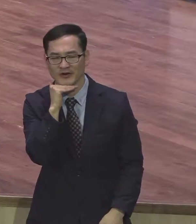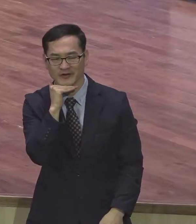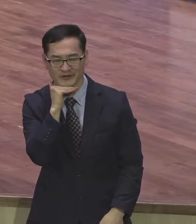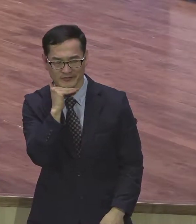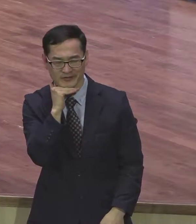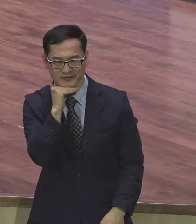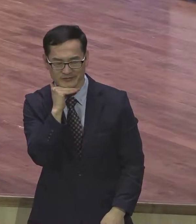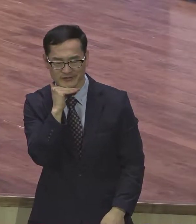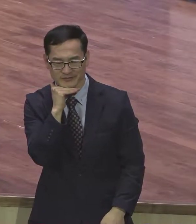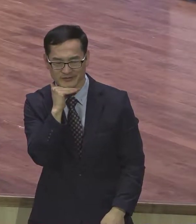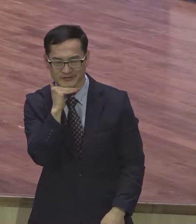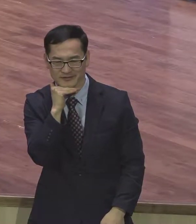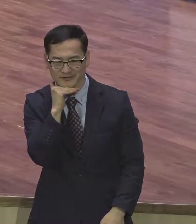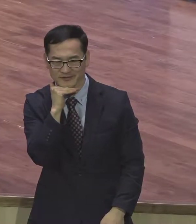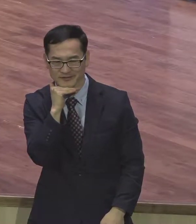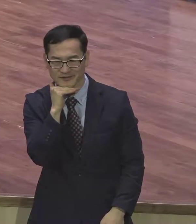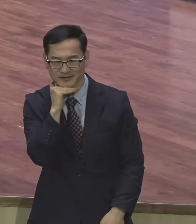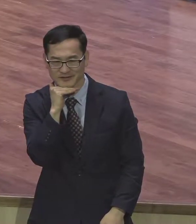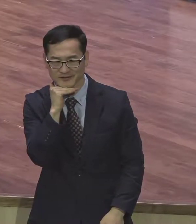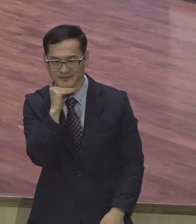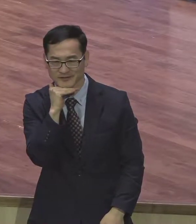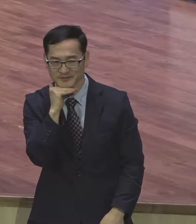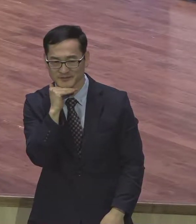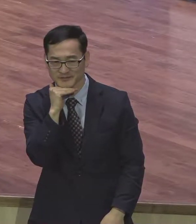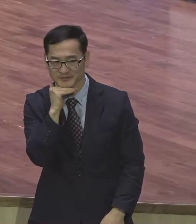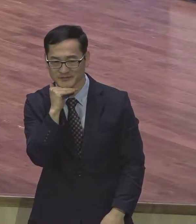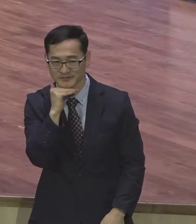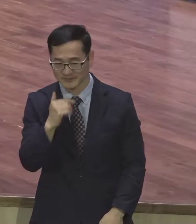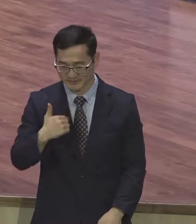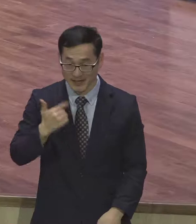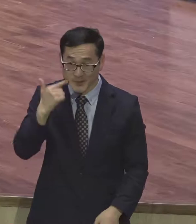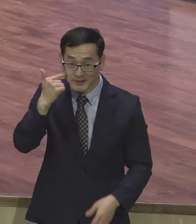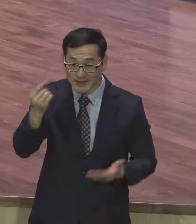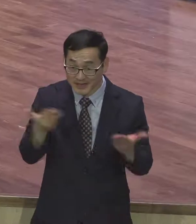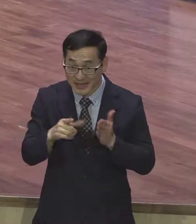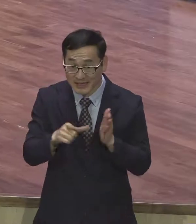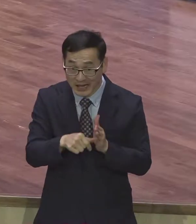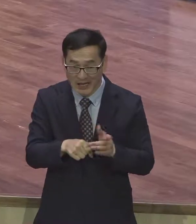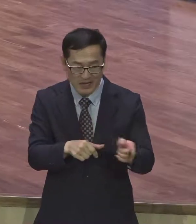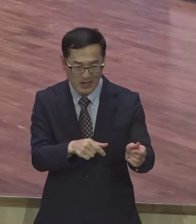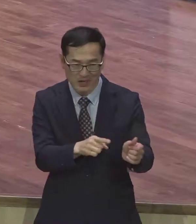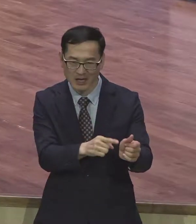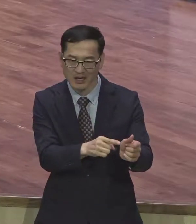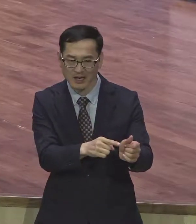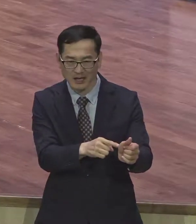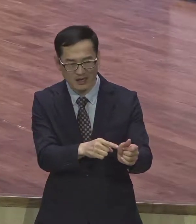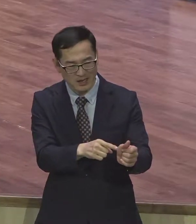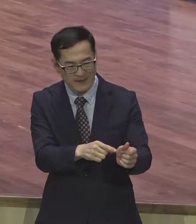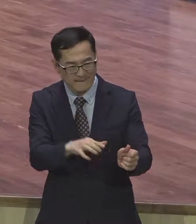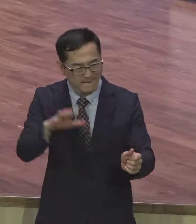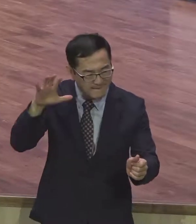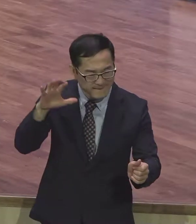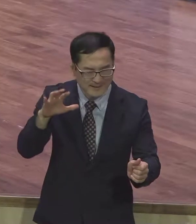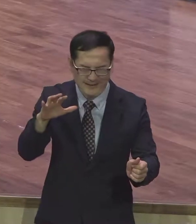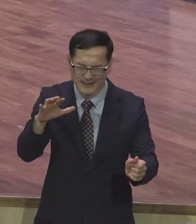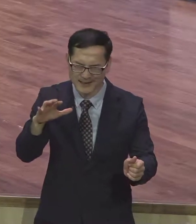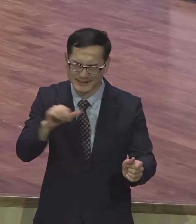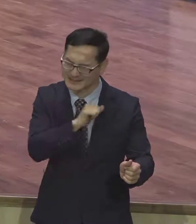기다려주는 겁니다 거의 다 그래요 그게 저는 목회하면서 가장 힘든 부분은 그 부분이 다른 데서 좀 해봤으면 대화를 한번